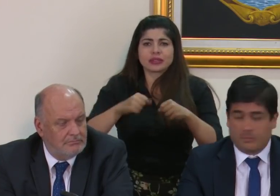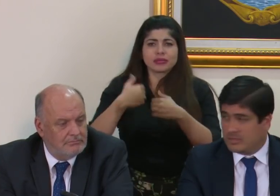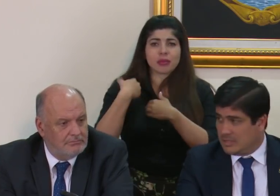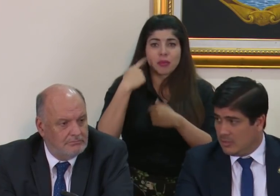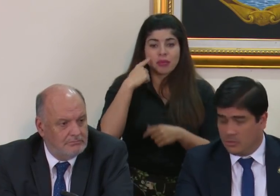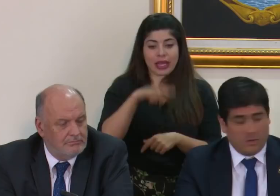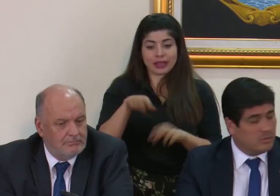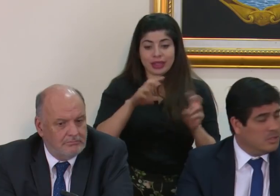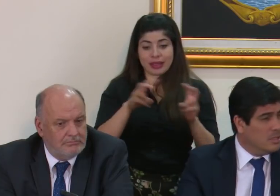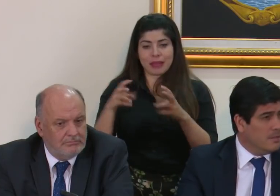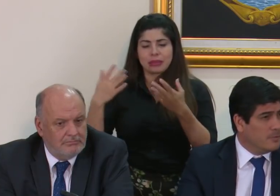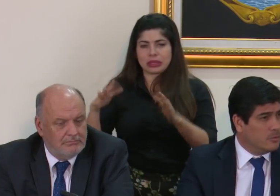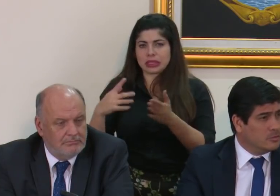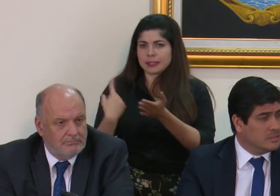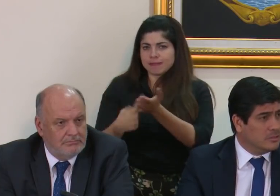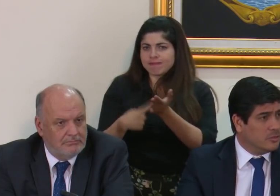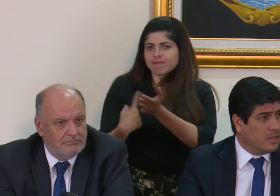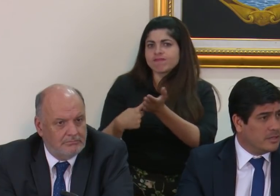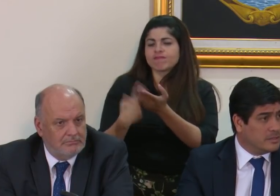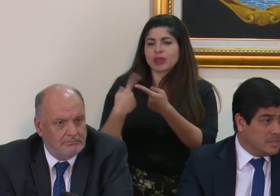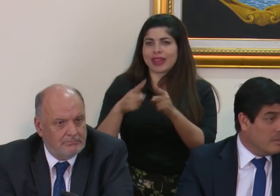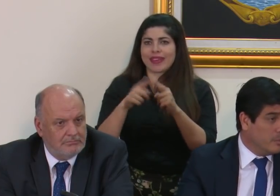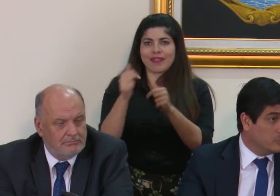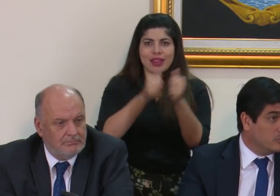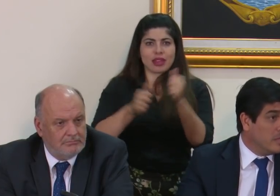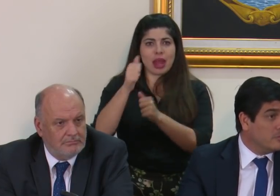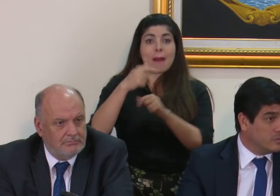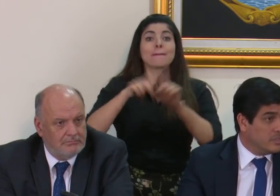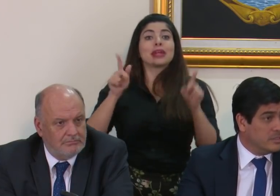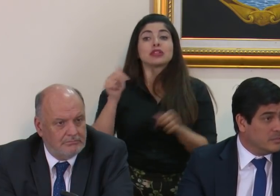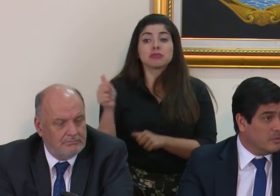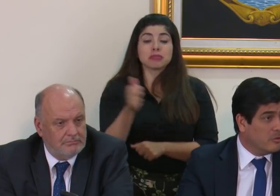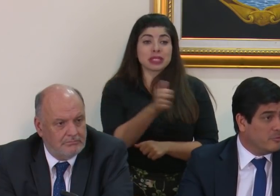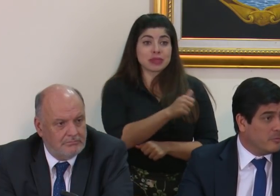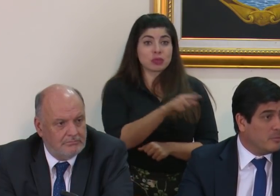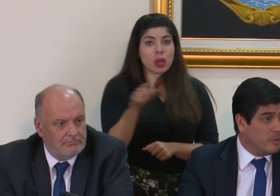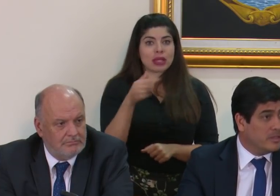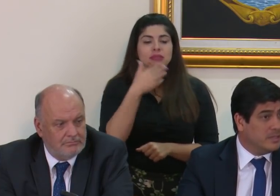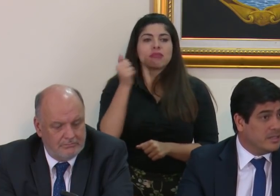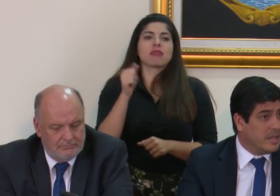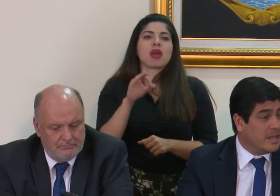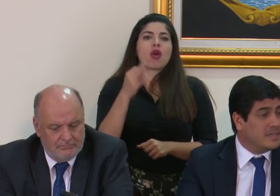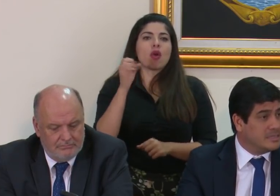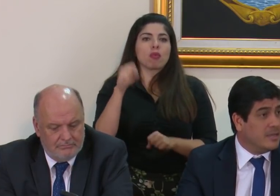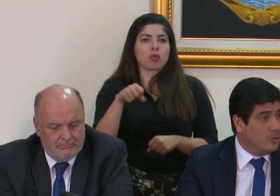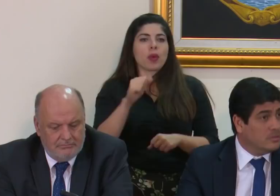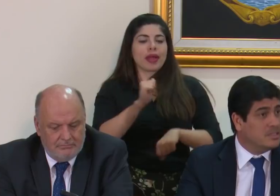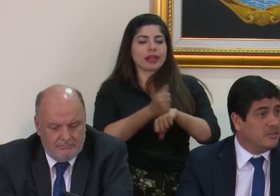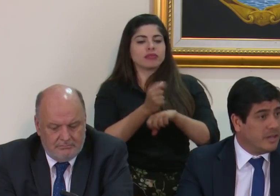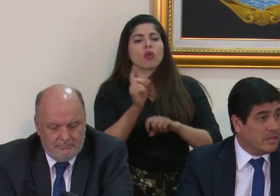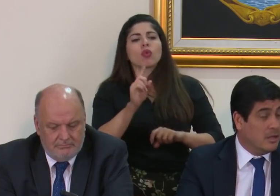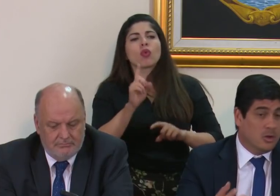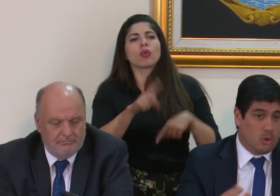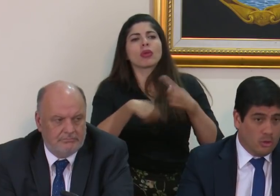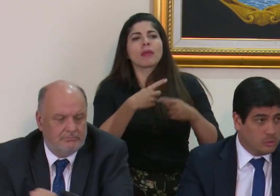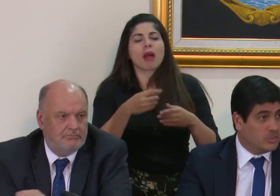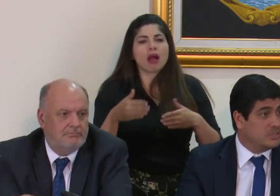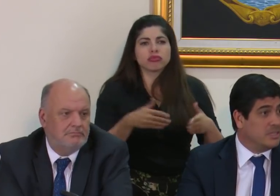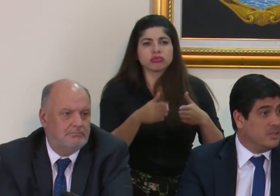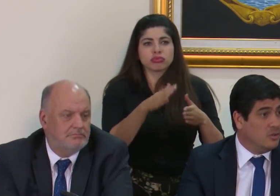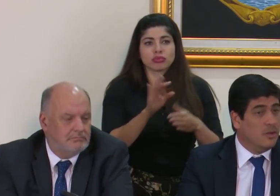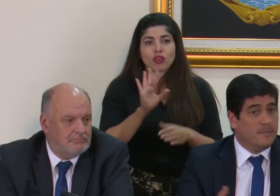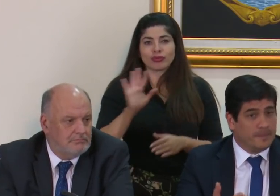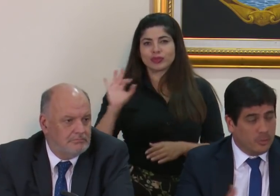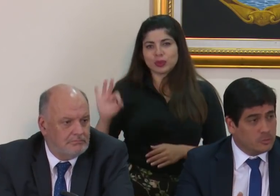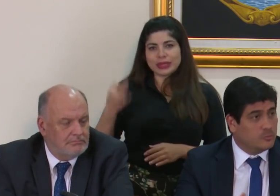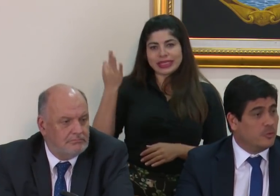cosas que hemos conversado con los distintos jerarcas, pero son ellos quienes de mejor forma pueden delinear hacia dónde llevarán con su